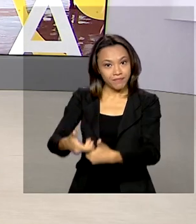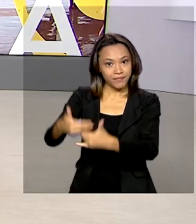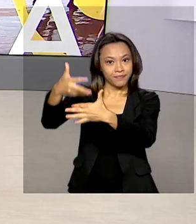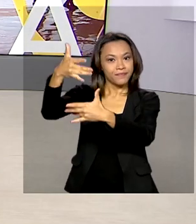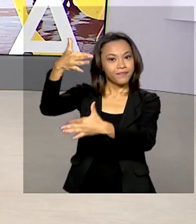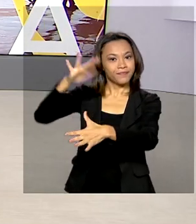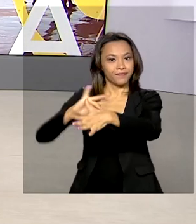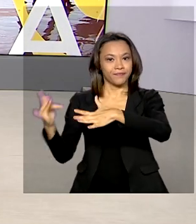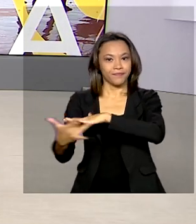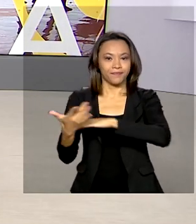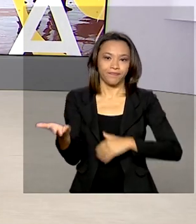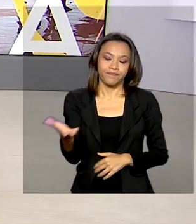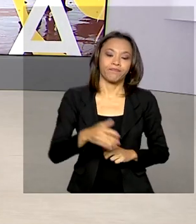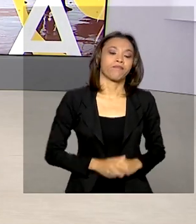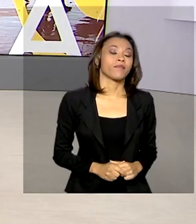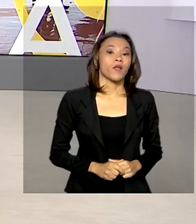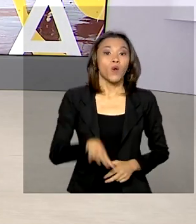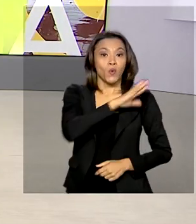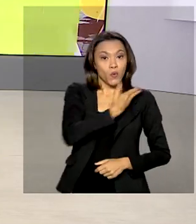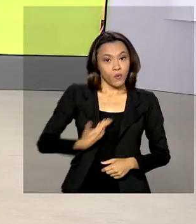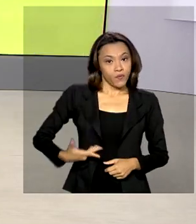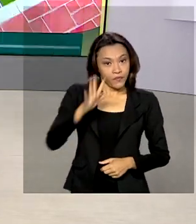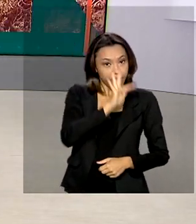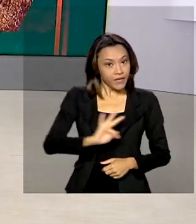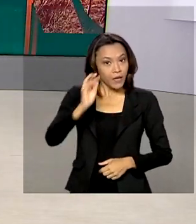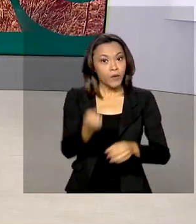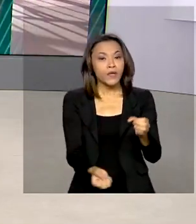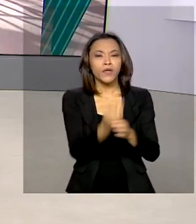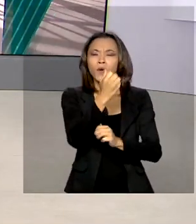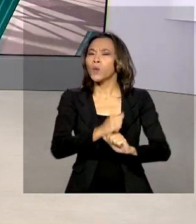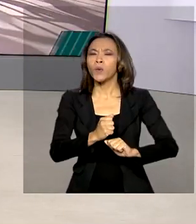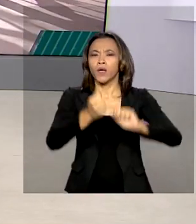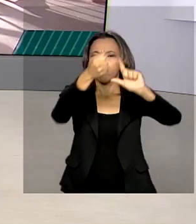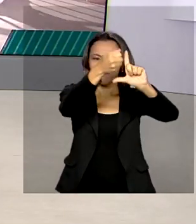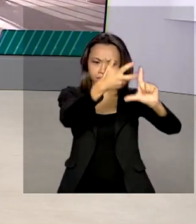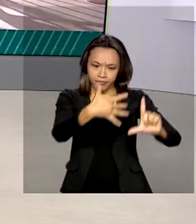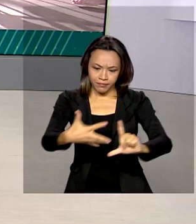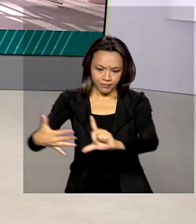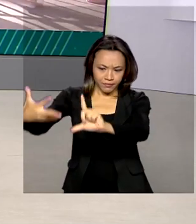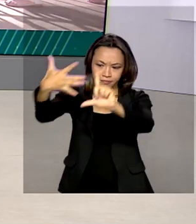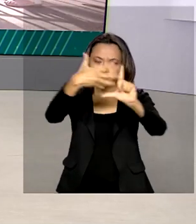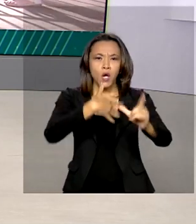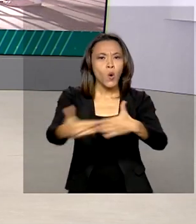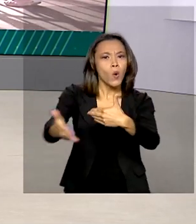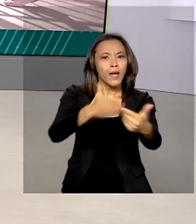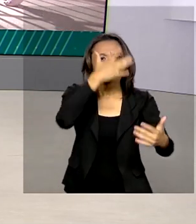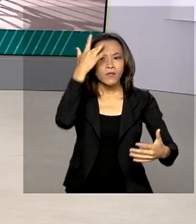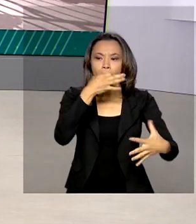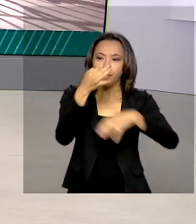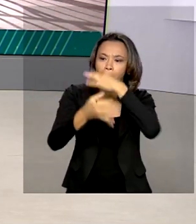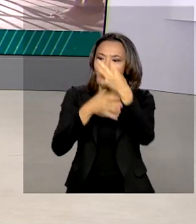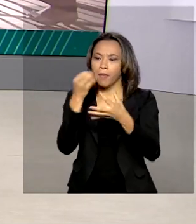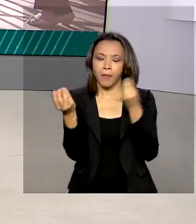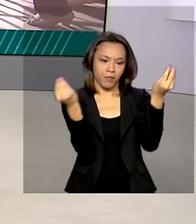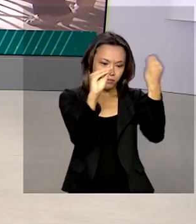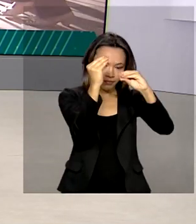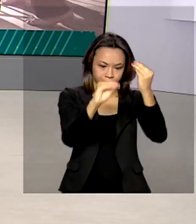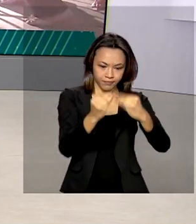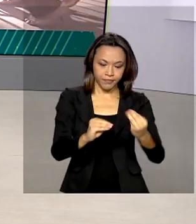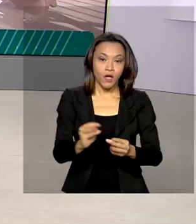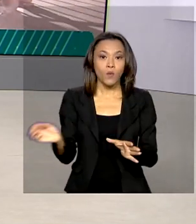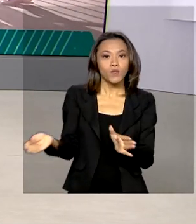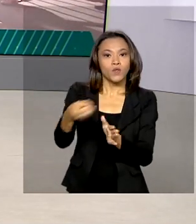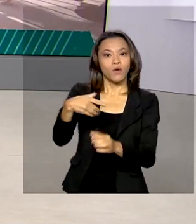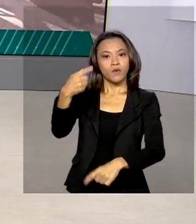O governo federal criou uma página na internet que permite que qualquer cidadão contribua com a construção de novas políticas